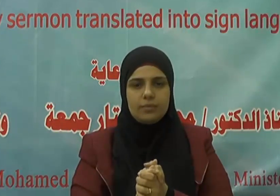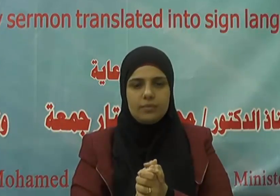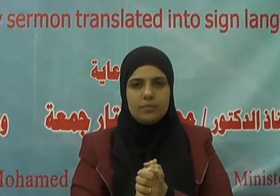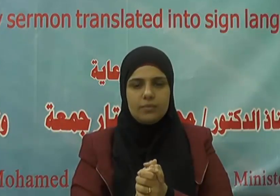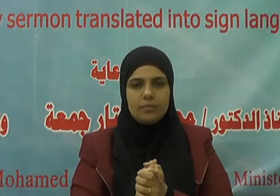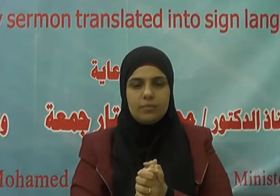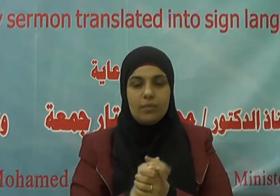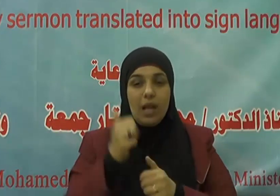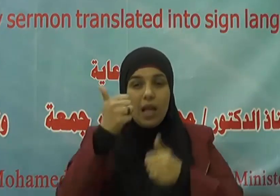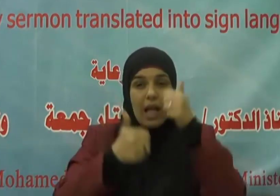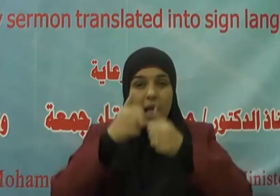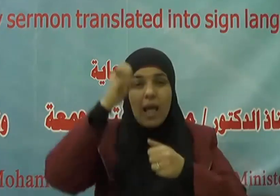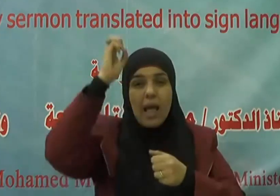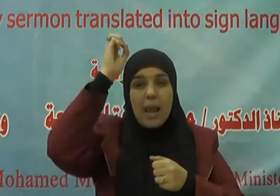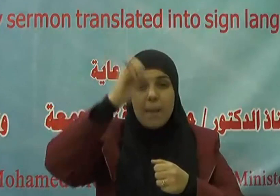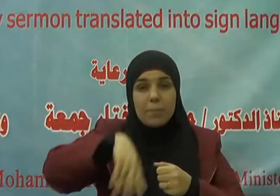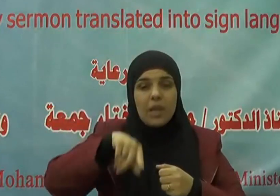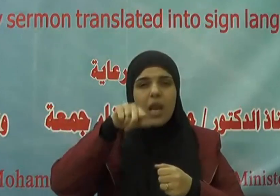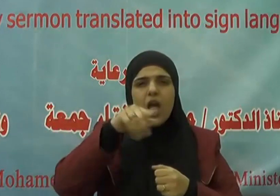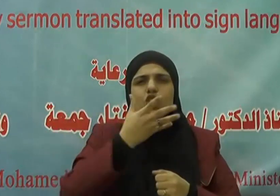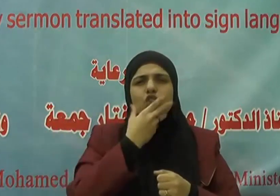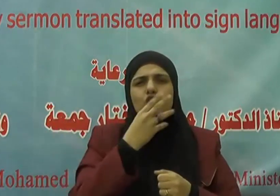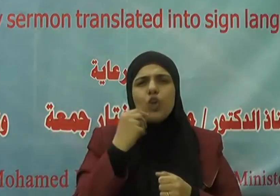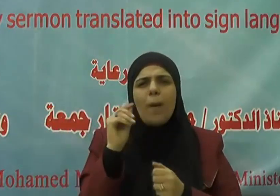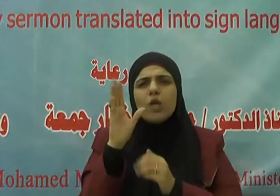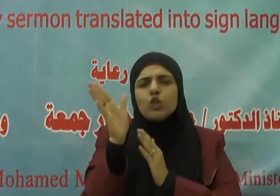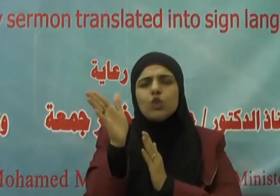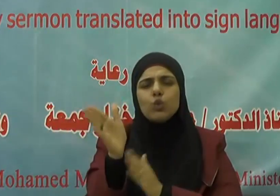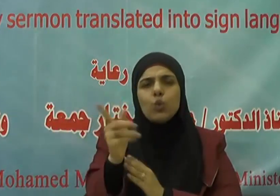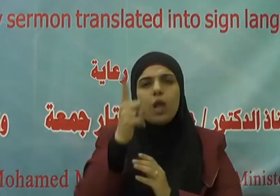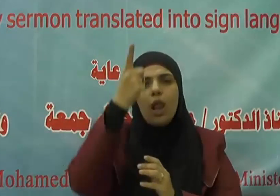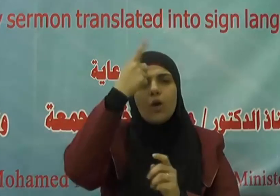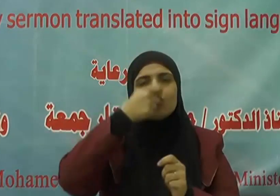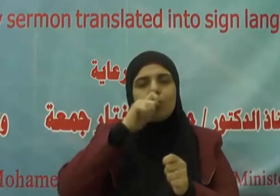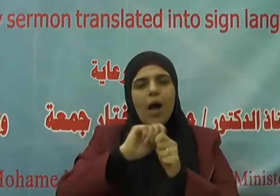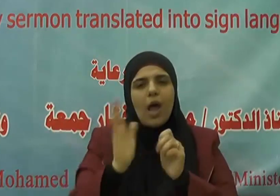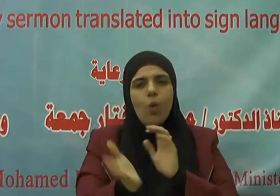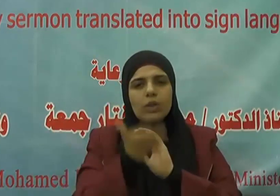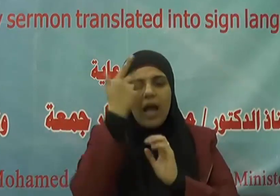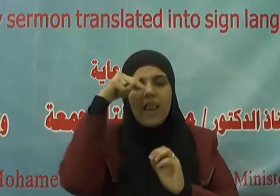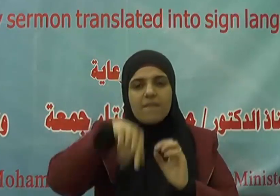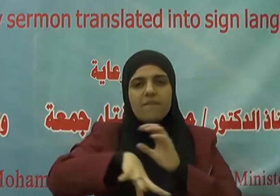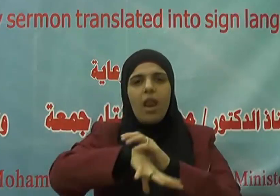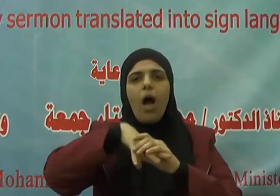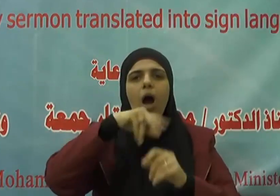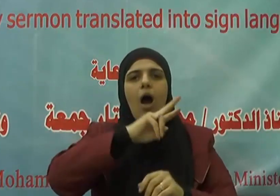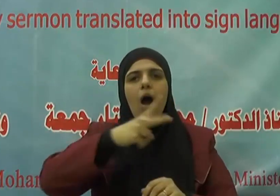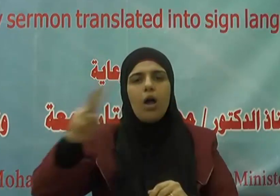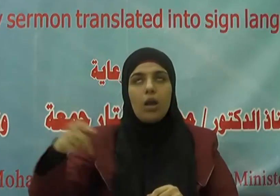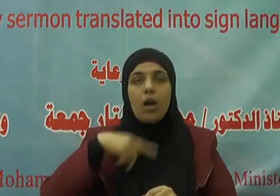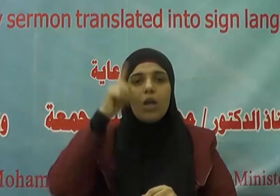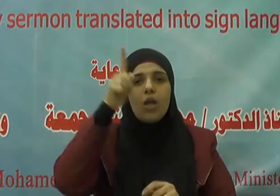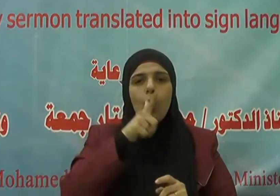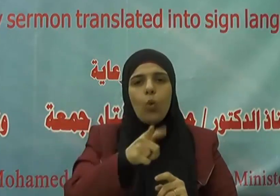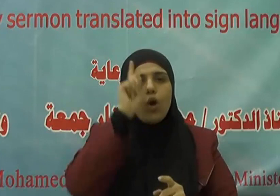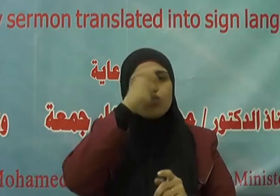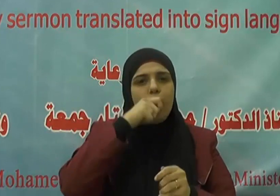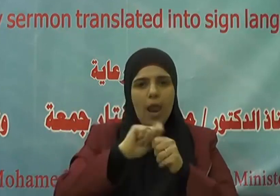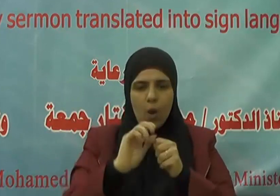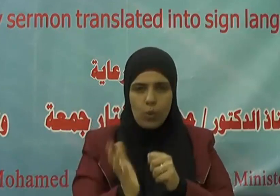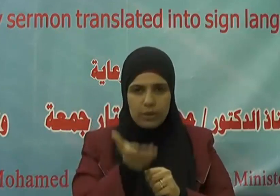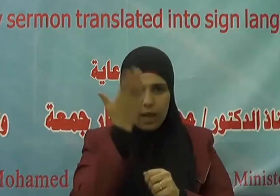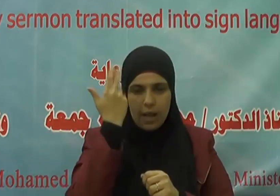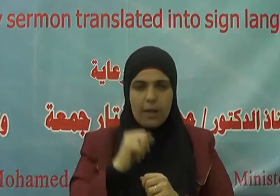فالابتلاء من سنن الله عز وجل في الخلق حيث يقول سبحانه